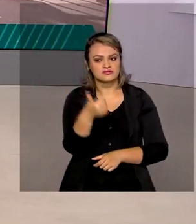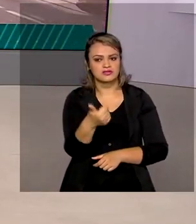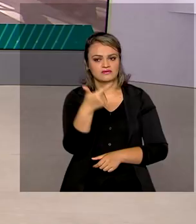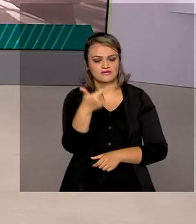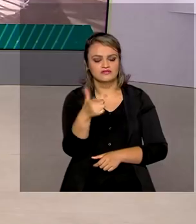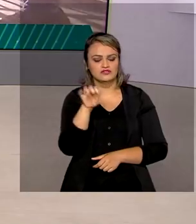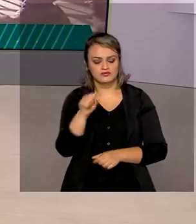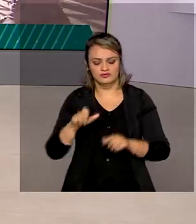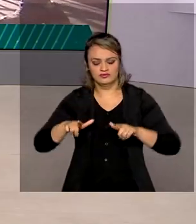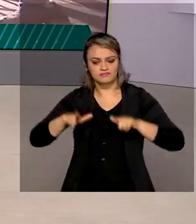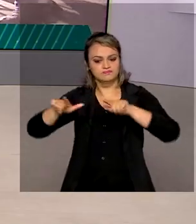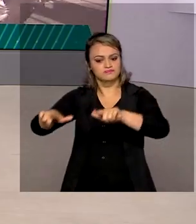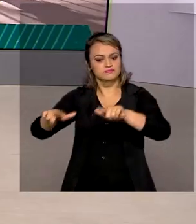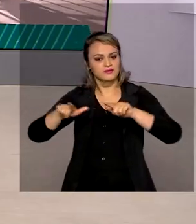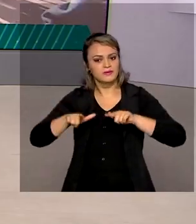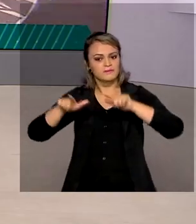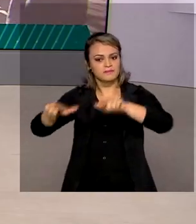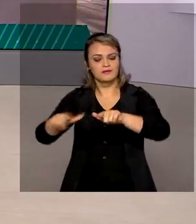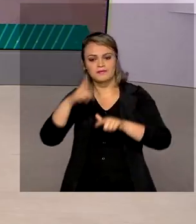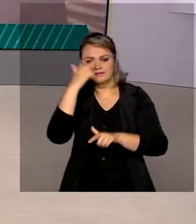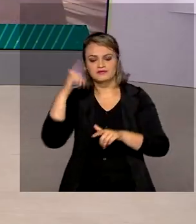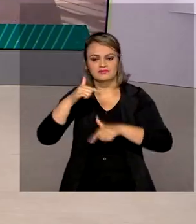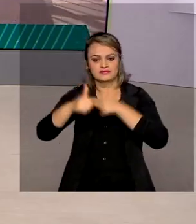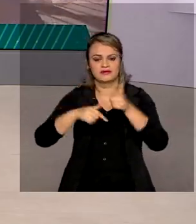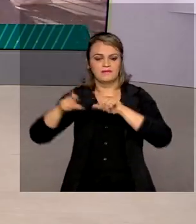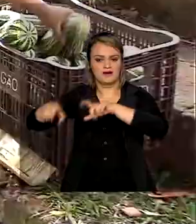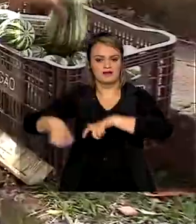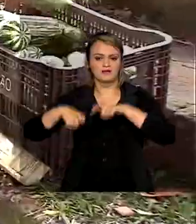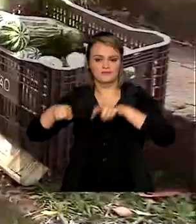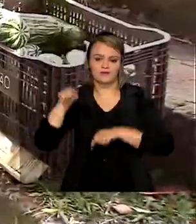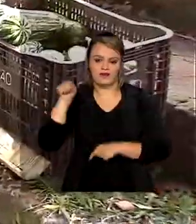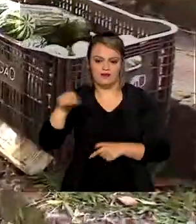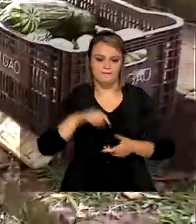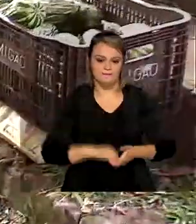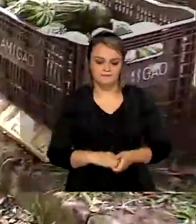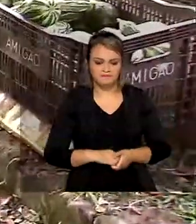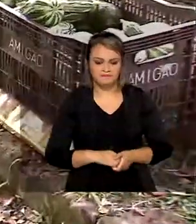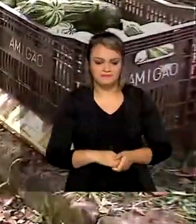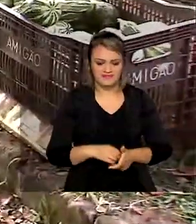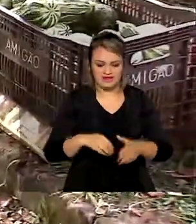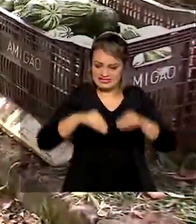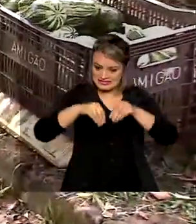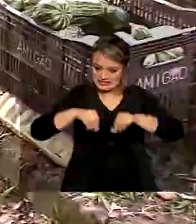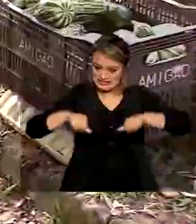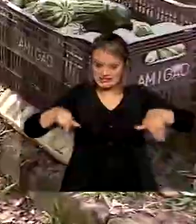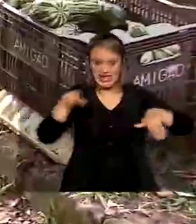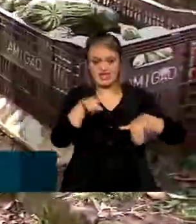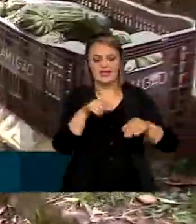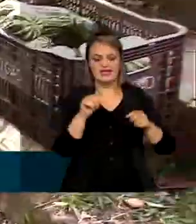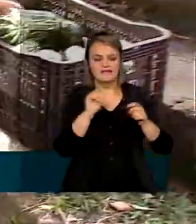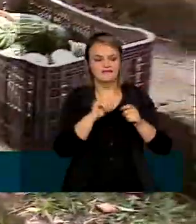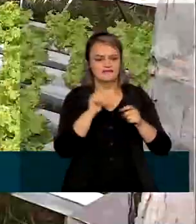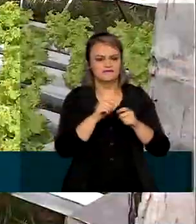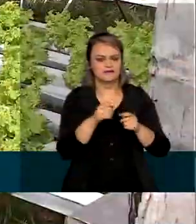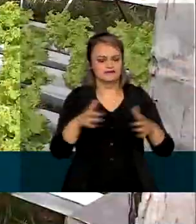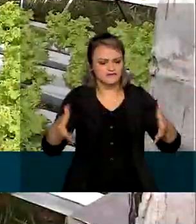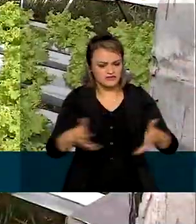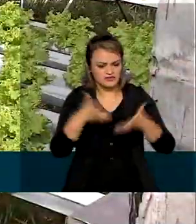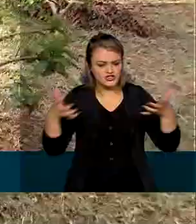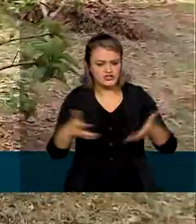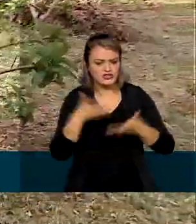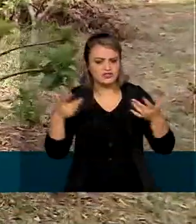títulos foram entregues a agricultores do estado. Nessa terra, Simone produz abóbora paulista,